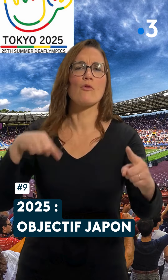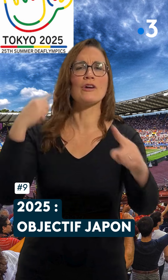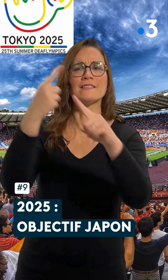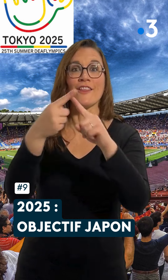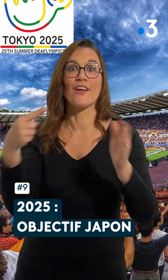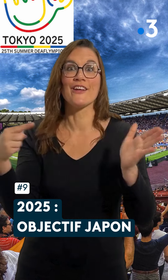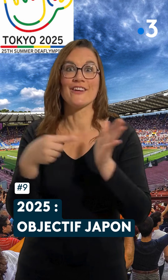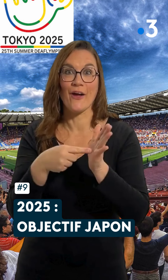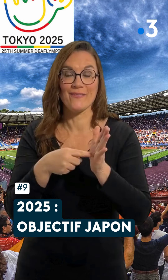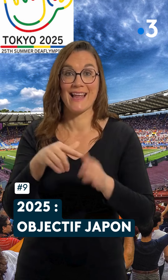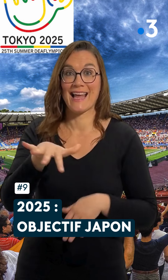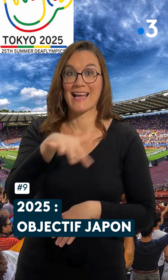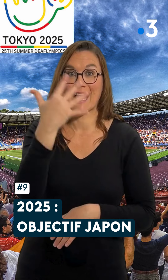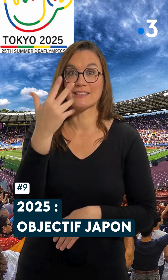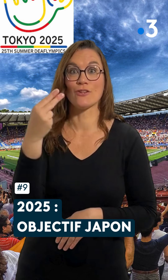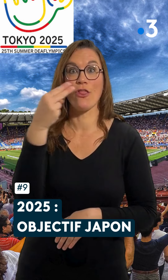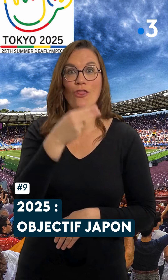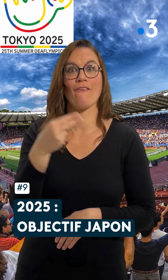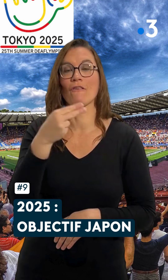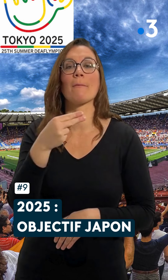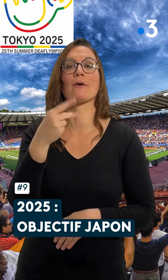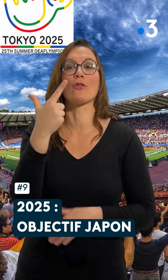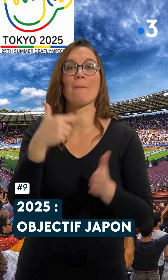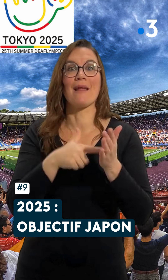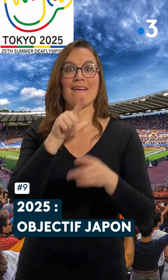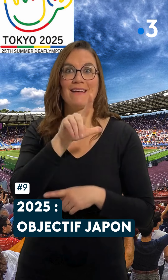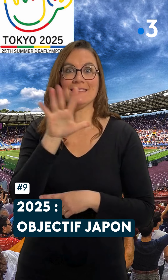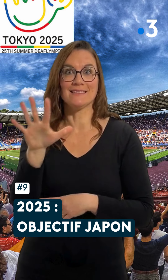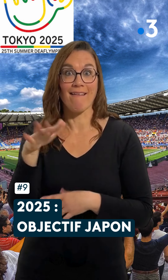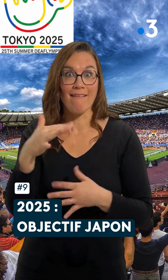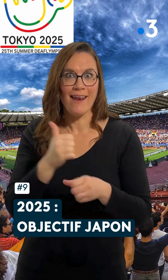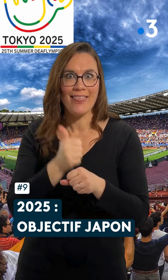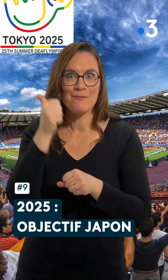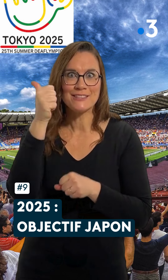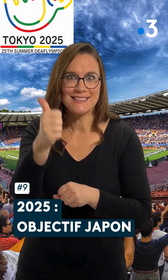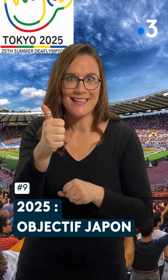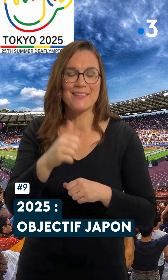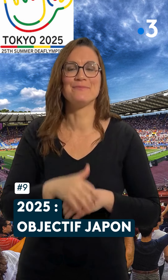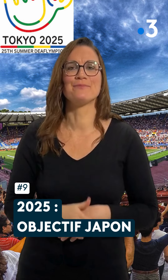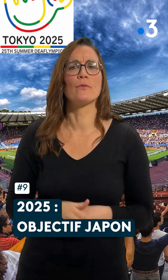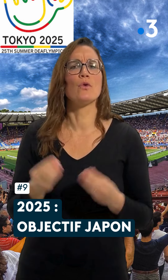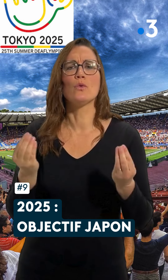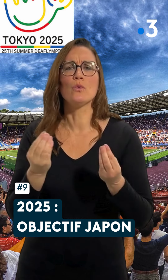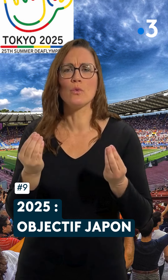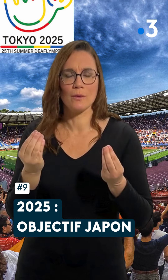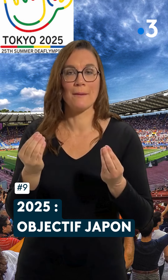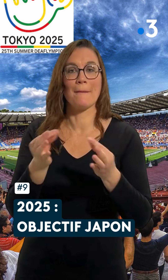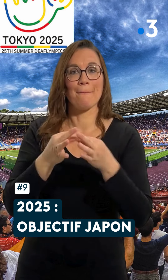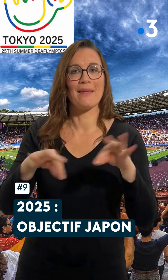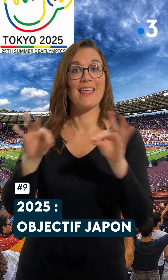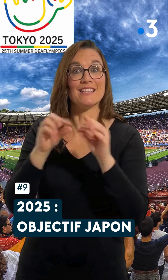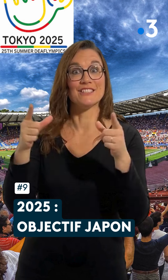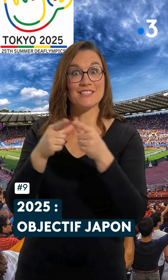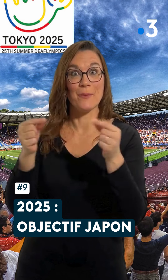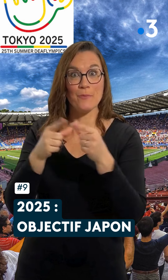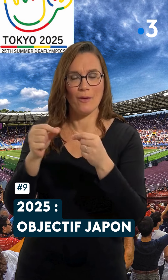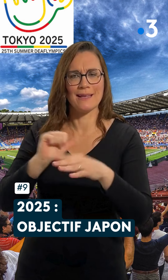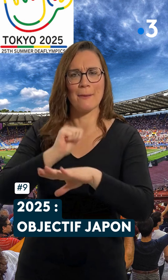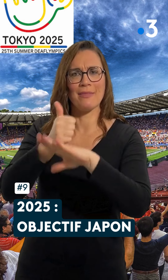Les prochains Deflympics auront lieu à partir du 15 novembre 2025, l'année prochaine donc, au